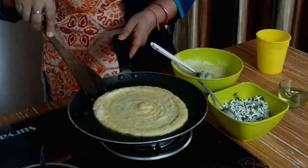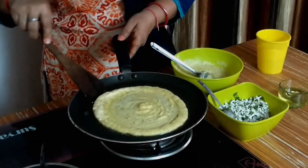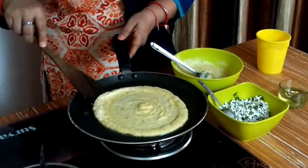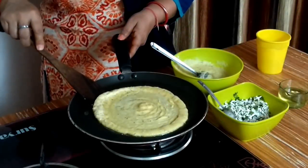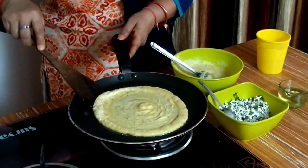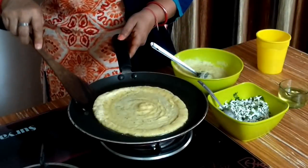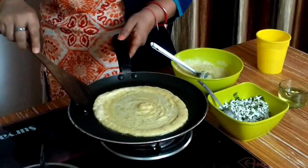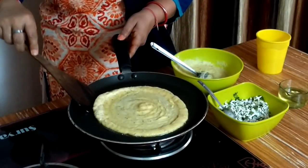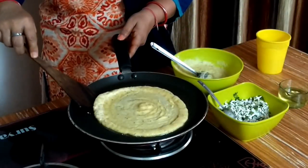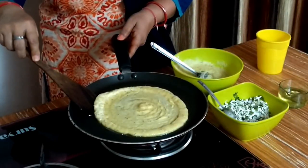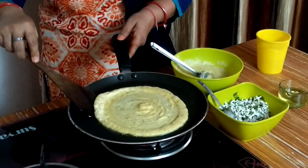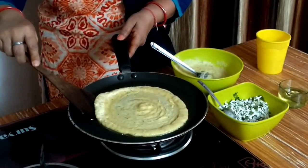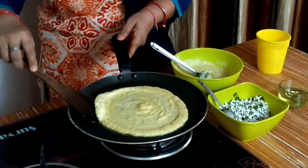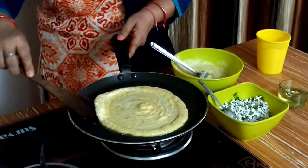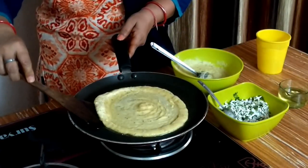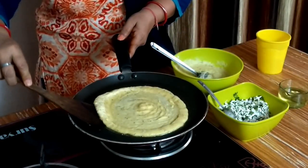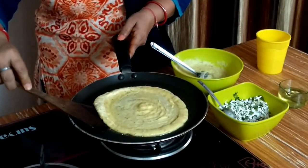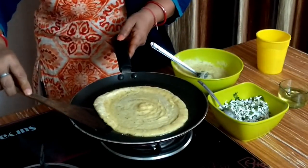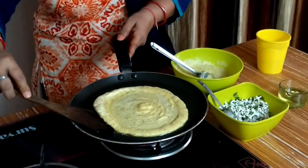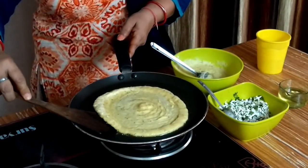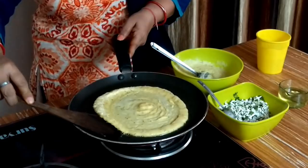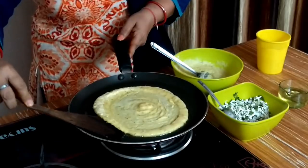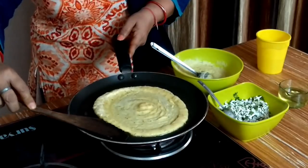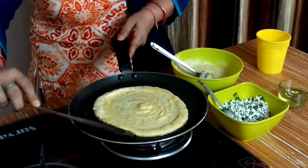देखिए यह हलका से चुका है अब इसे पलड देंगे